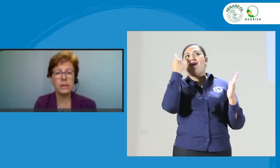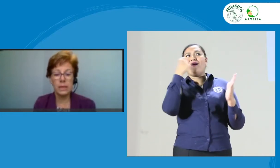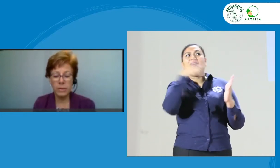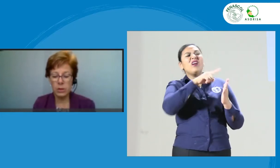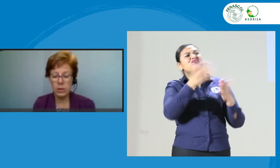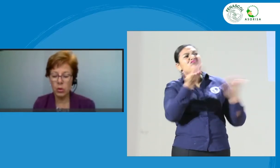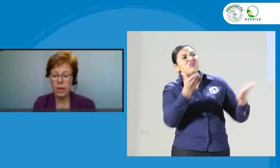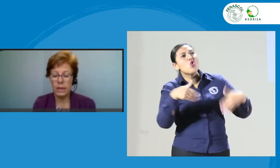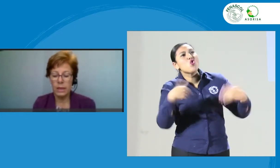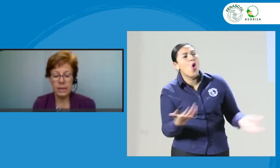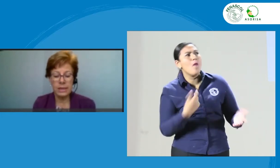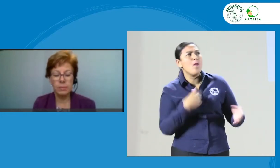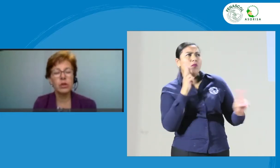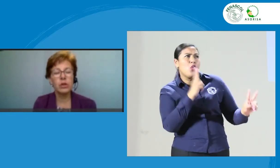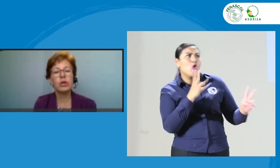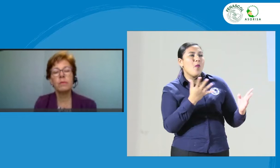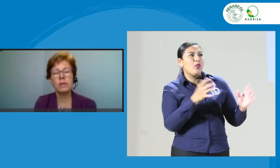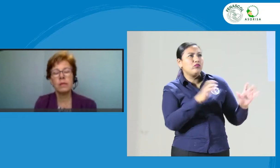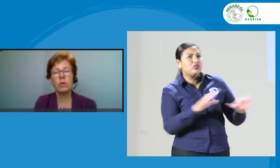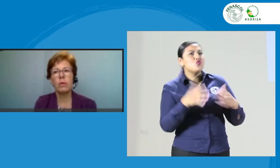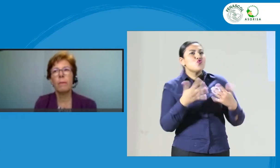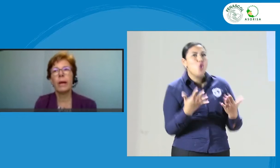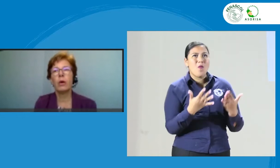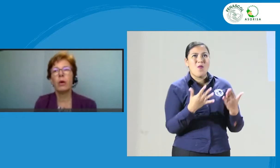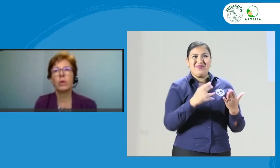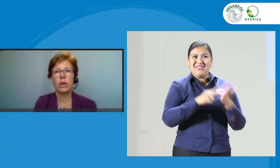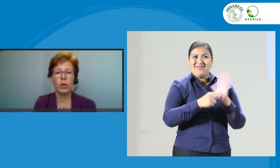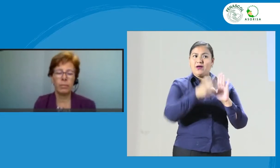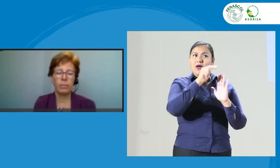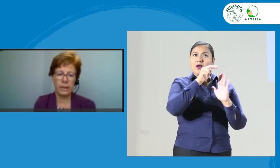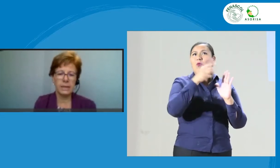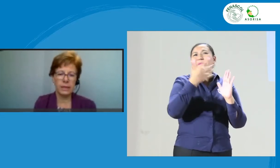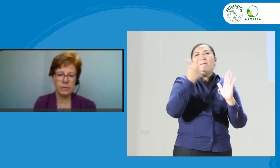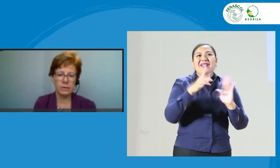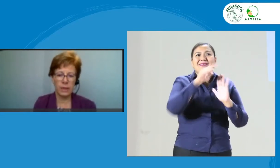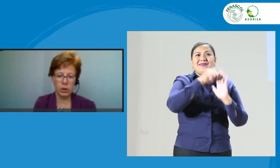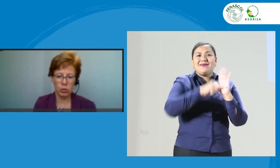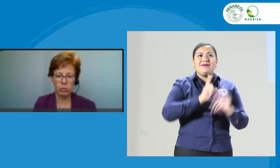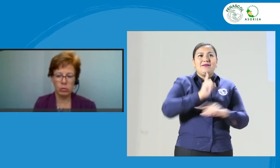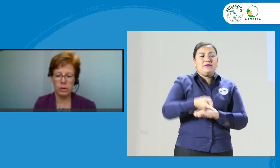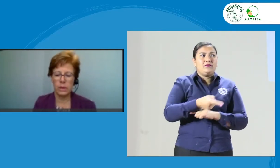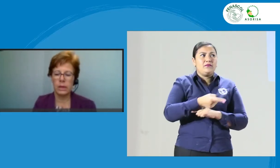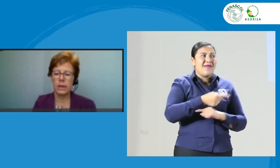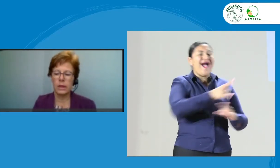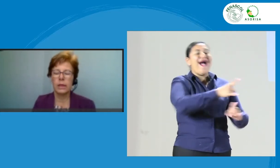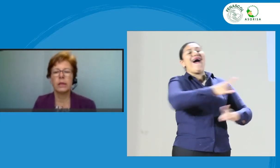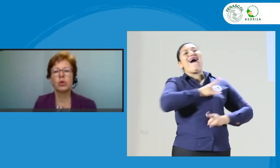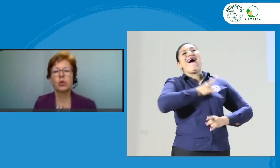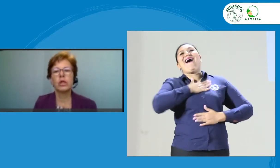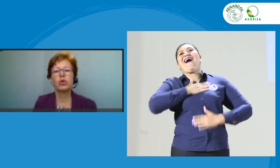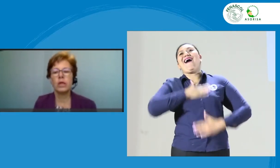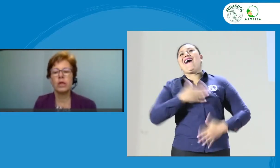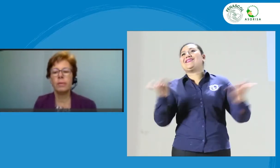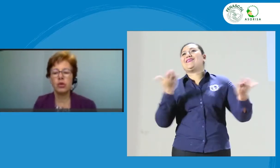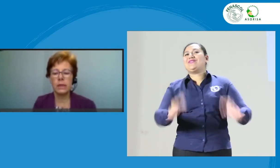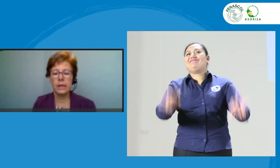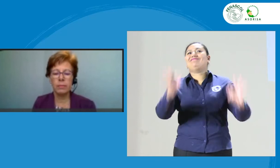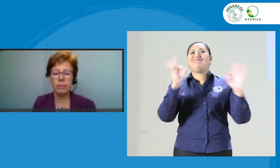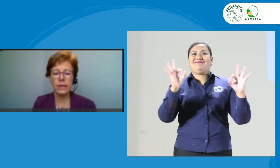servicio y del servicio en sí mismo para obtener una plena satisfacción. Entonces, nos sirve a los intérpretes,